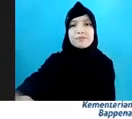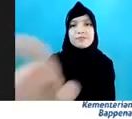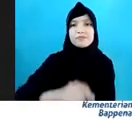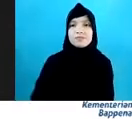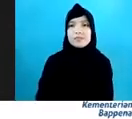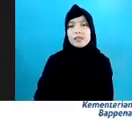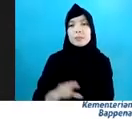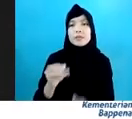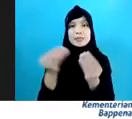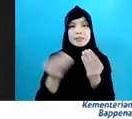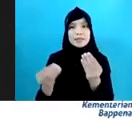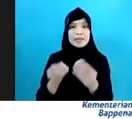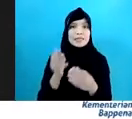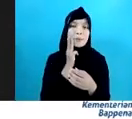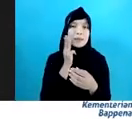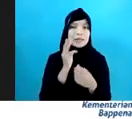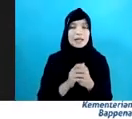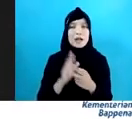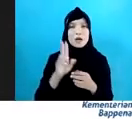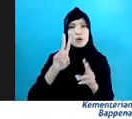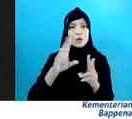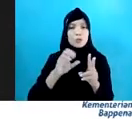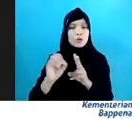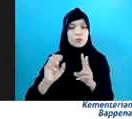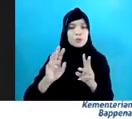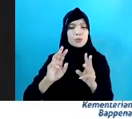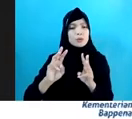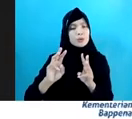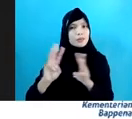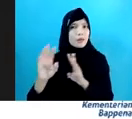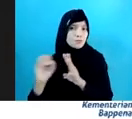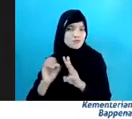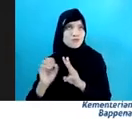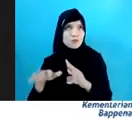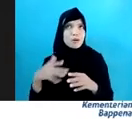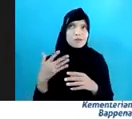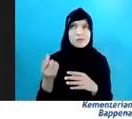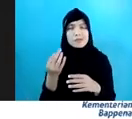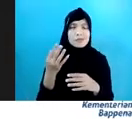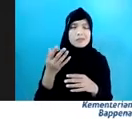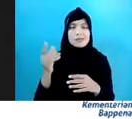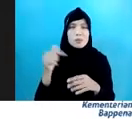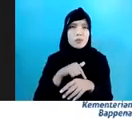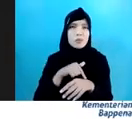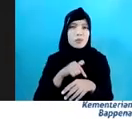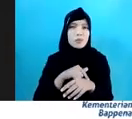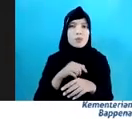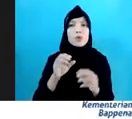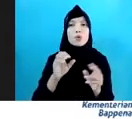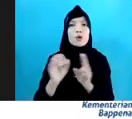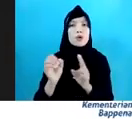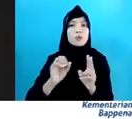Karena 2030 perlu waktu beberapa tahun lagi Gak sampai 10 tahun lagi Dan tentunya 2045